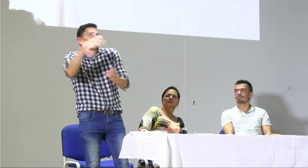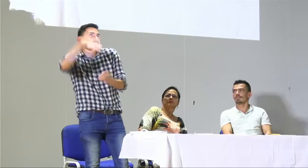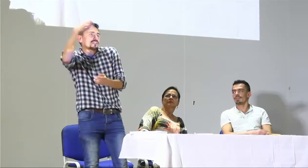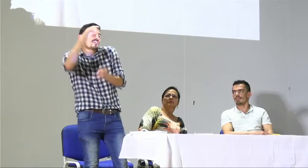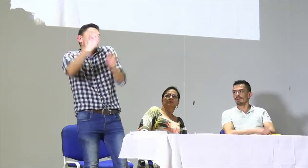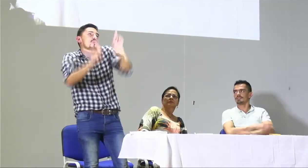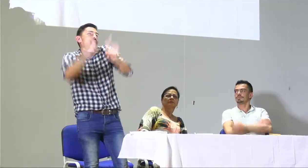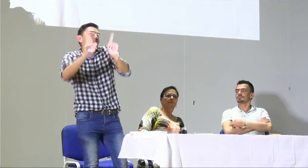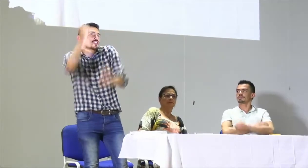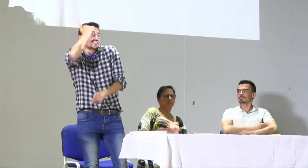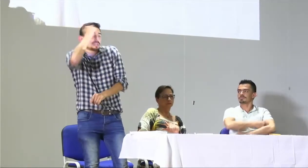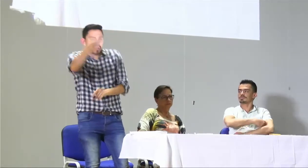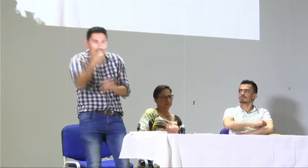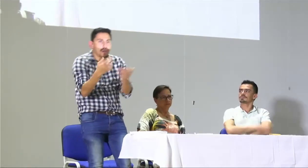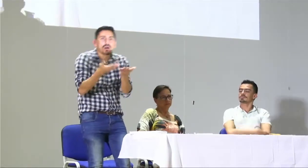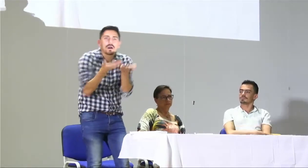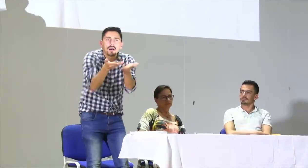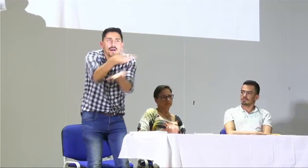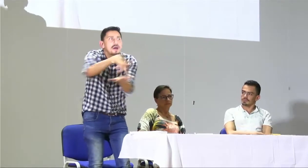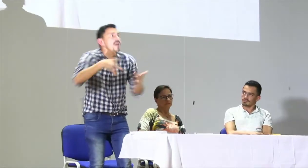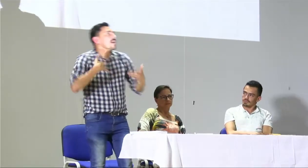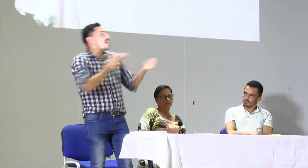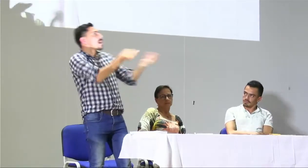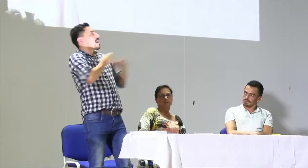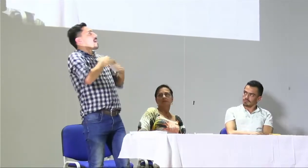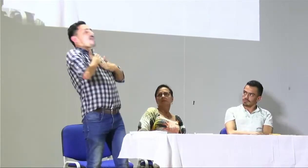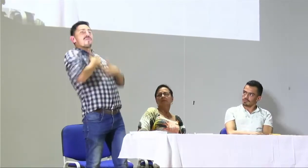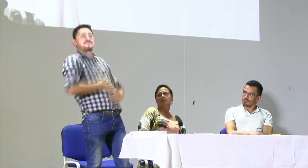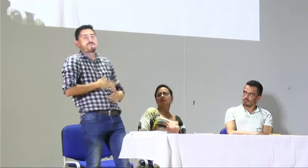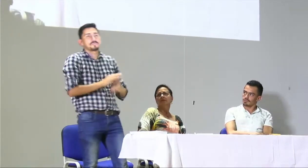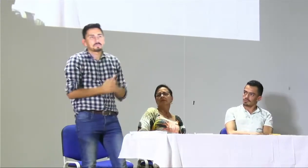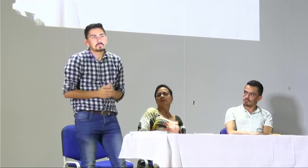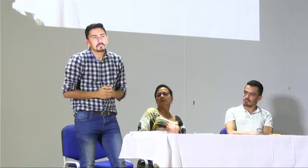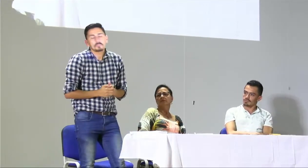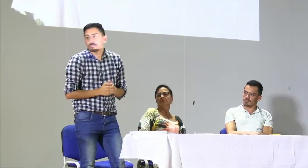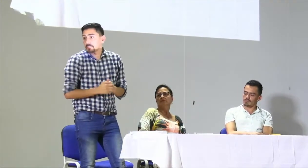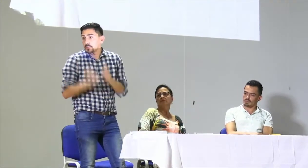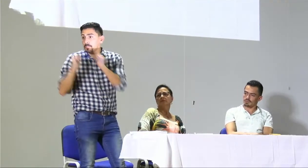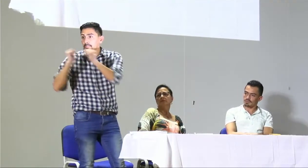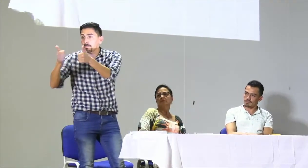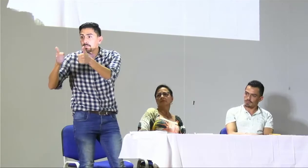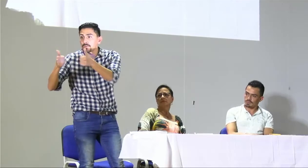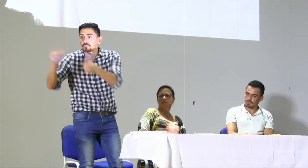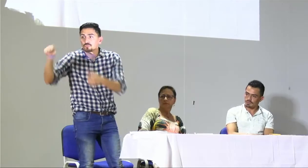profesionales para los concursos docentes y pues que puedan estar muy tranquilos en el momento en que puedan ingresar